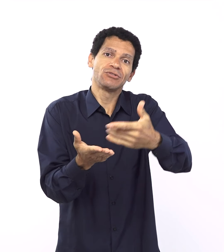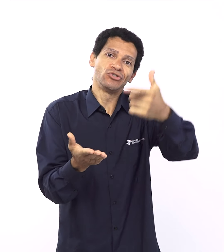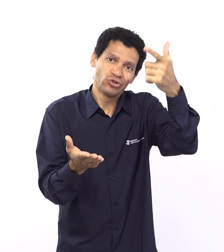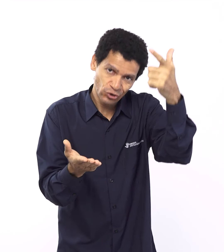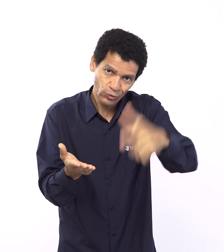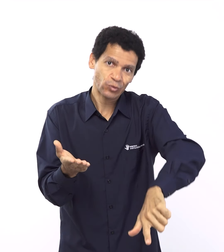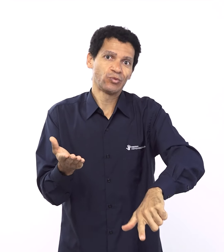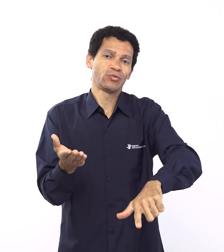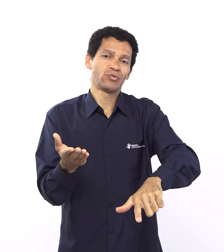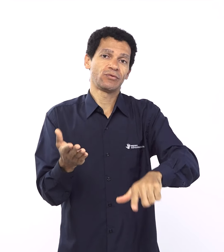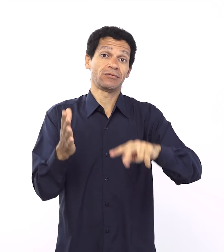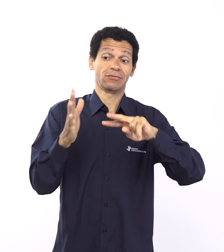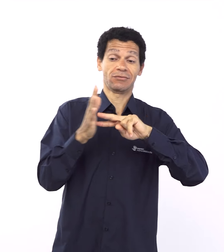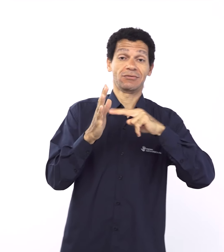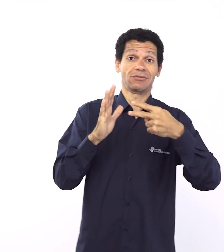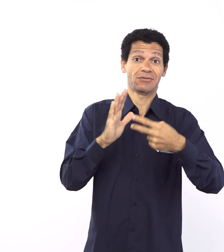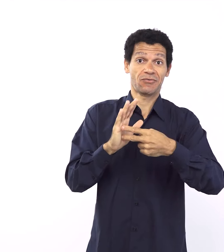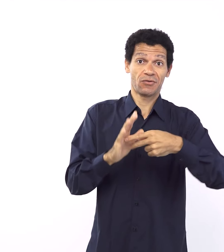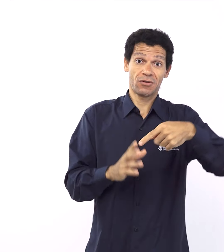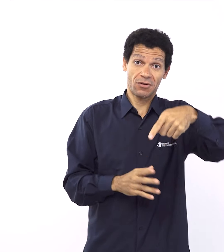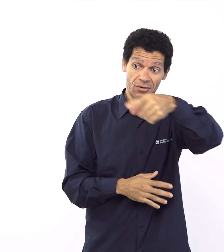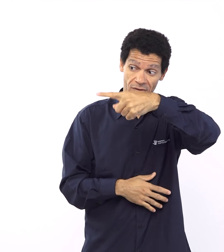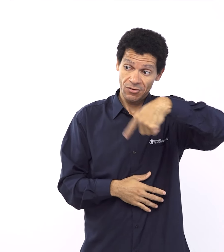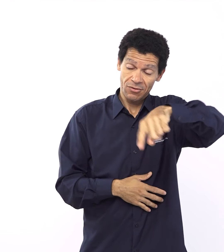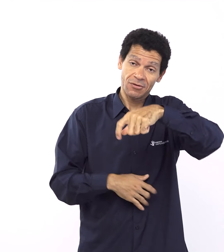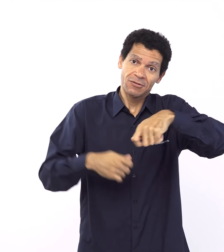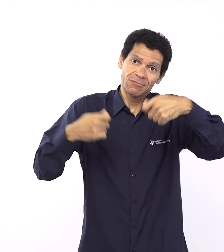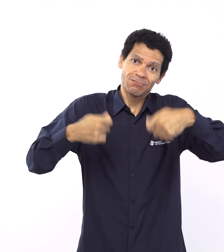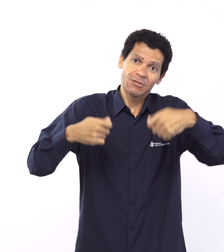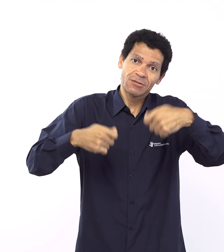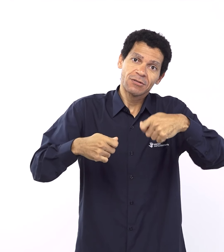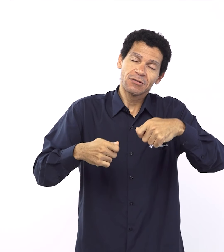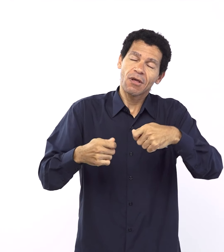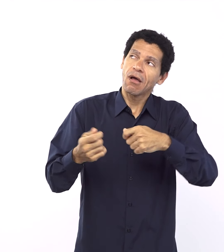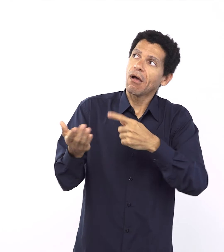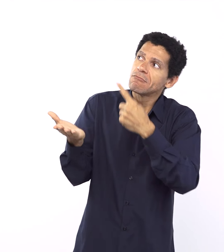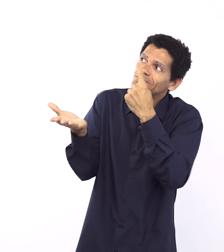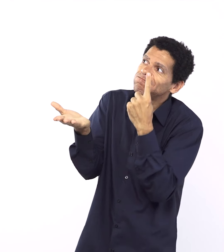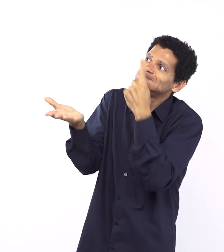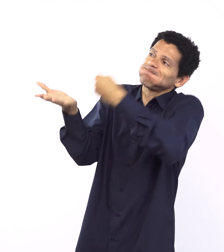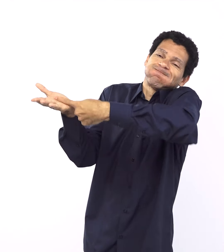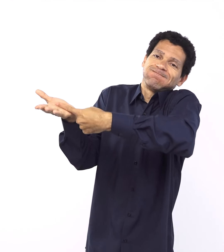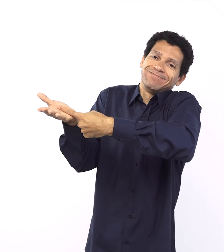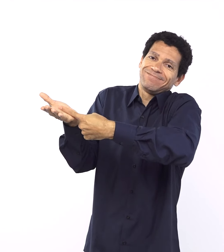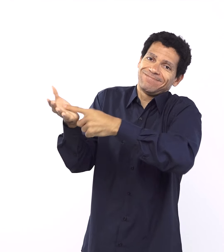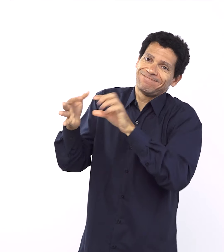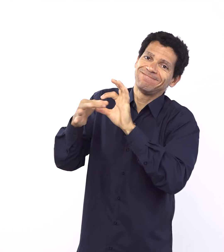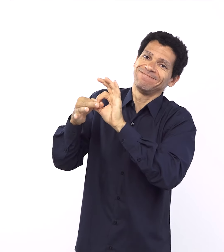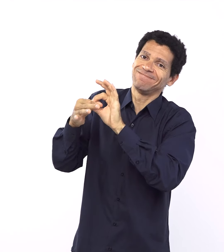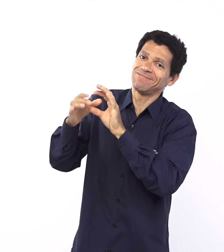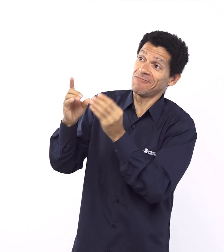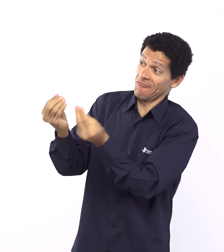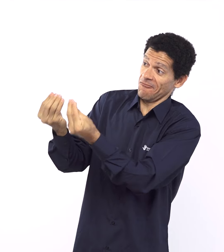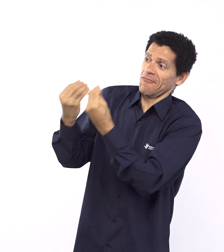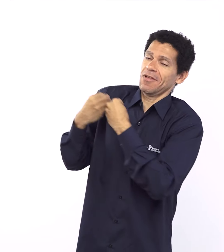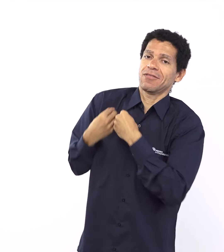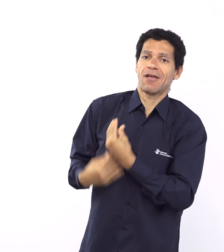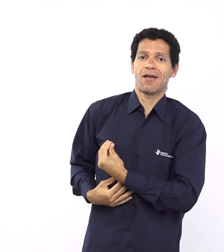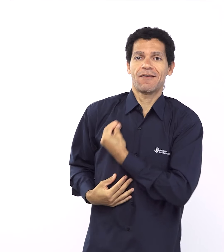preserva o evangelho que é o cordeiro, né? O anúncio de que um